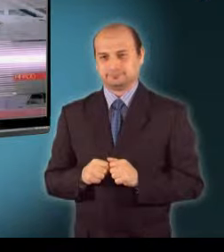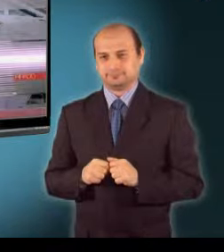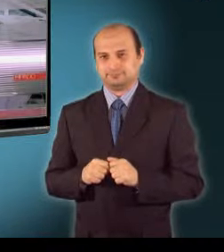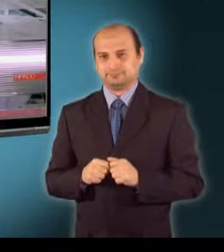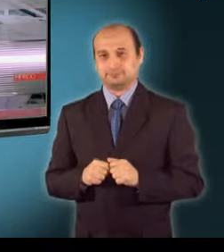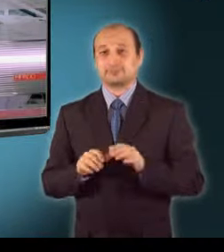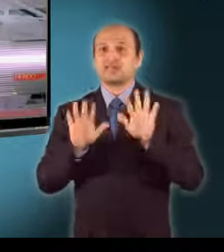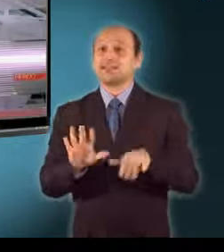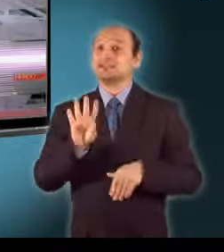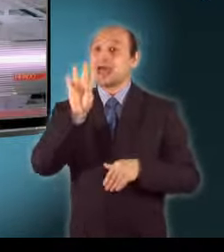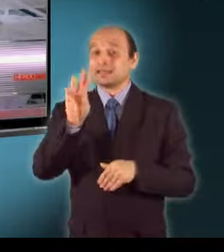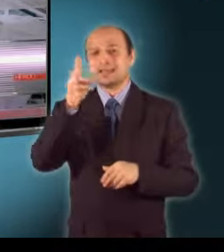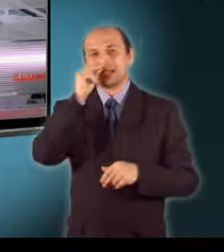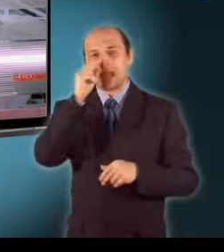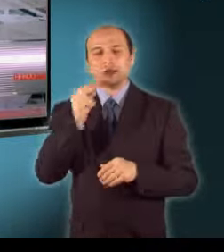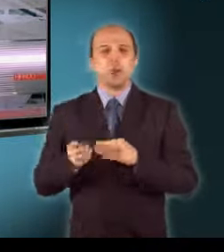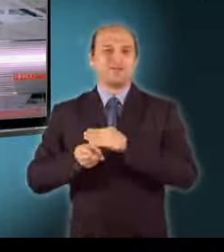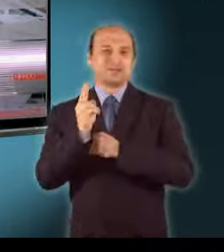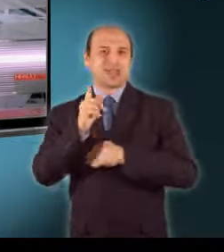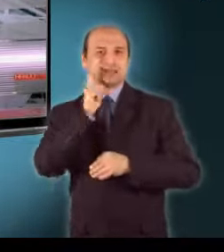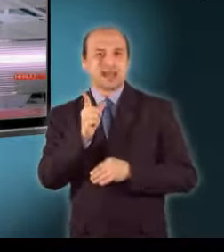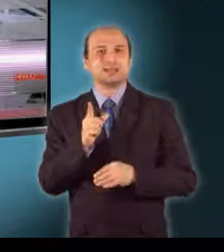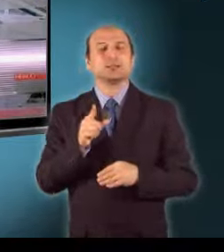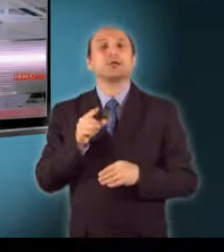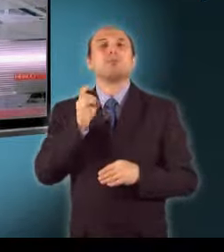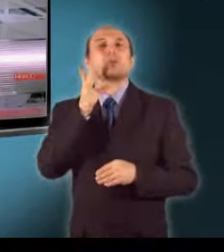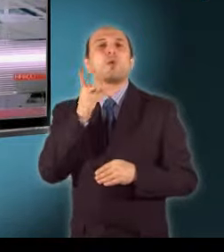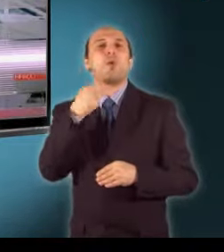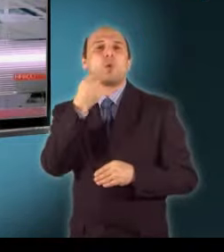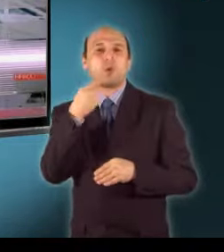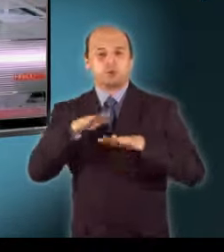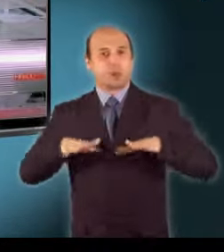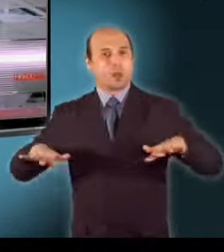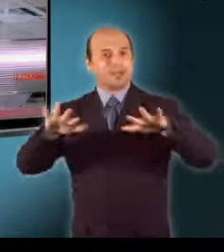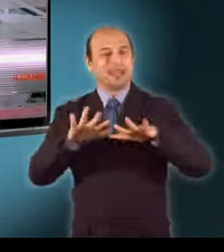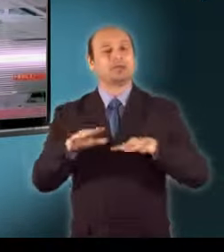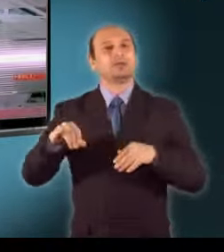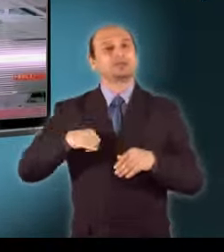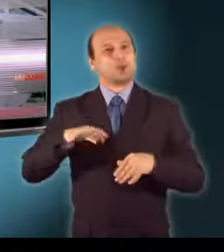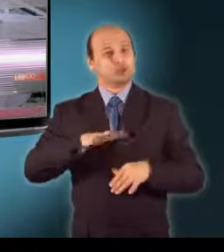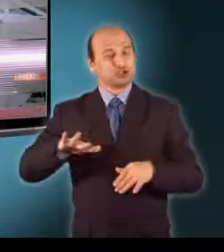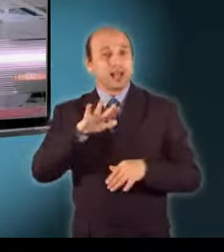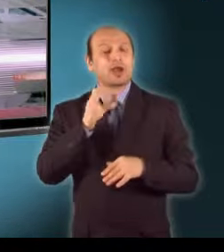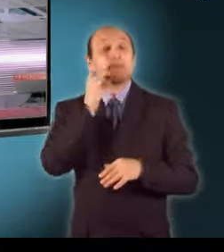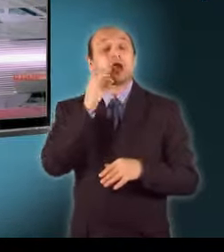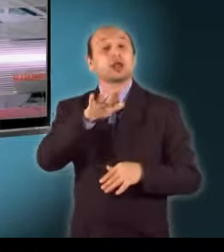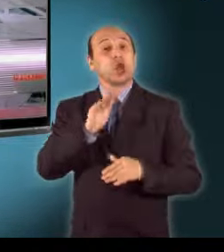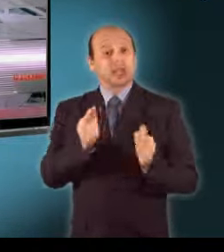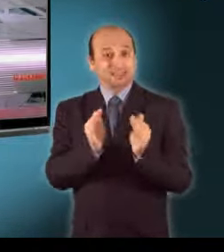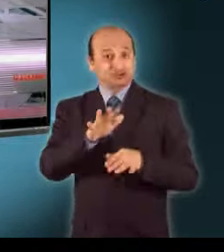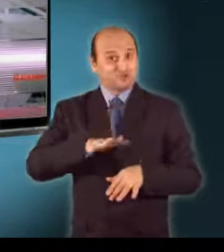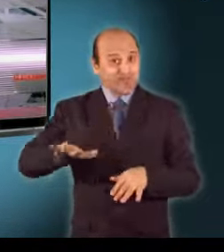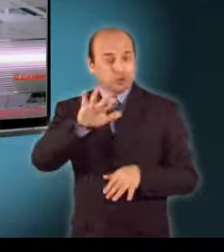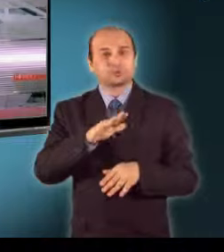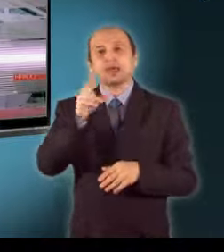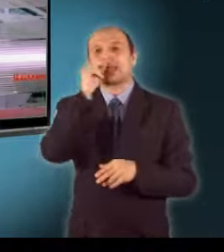rendőr vigyázza mostantól Bóést környékének biztonságát. A baranyai kisvárosban rendőrőrsöt avattak. A település már